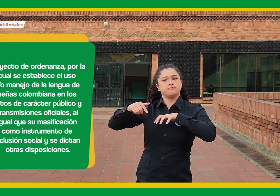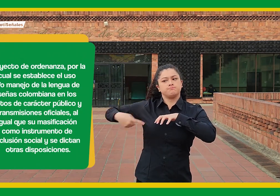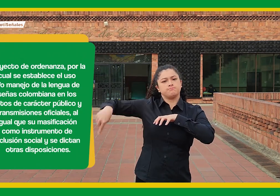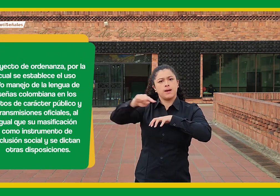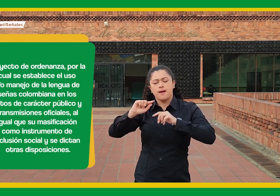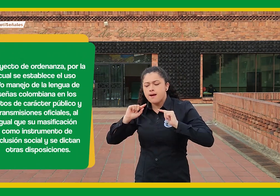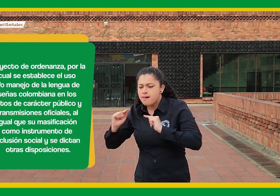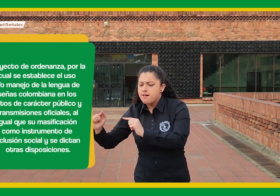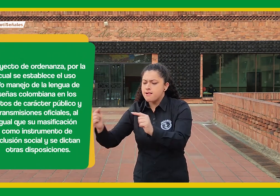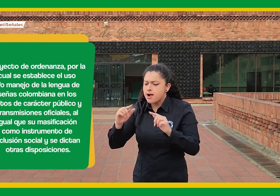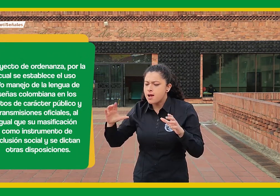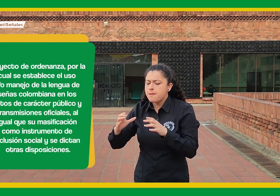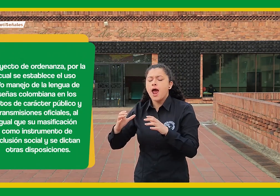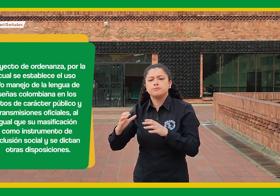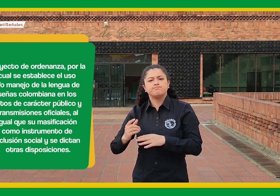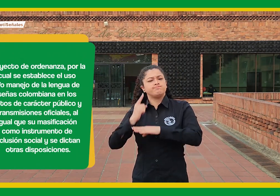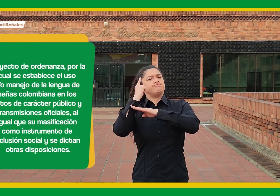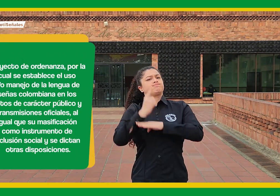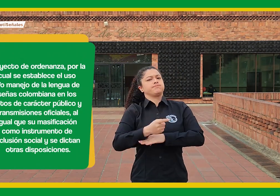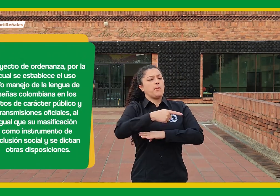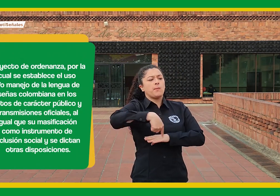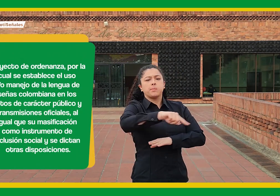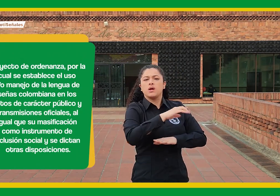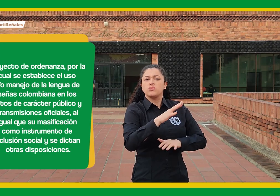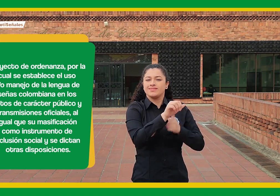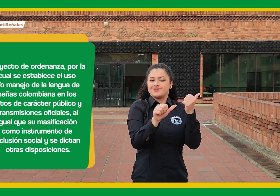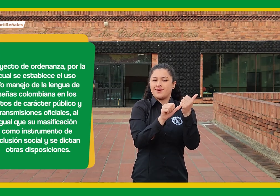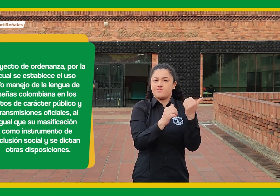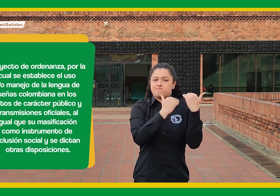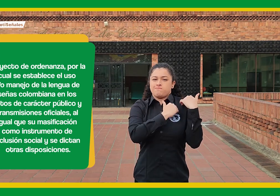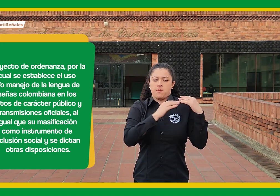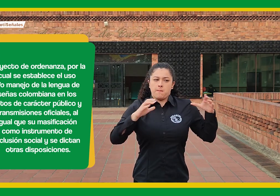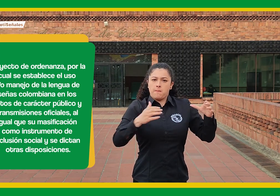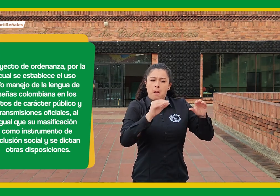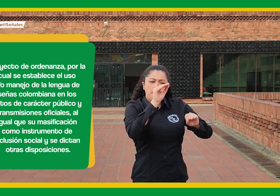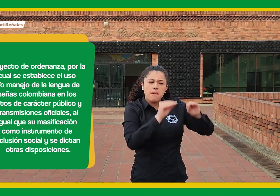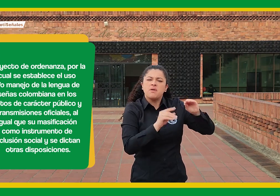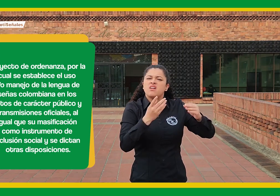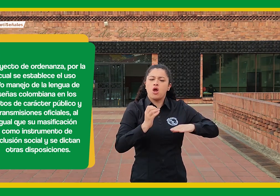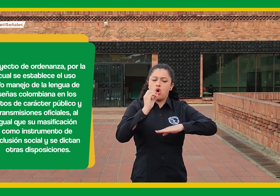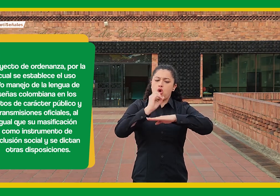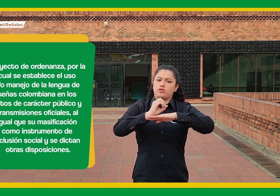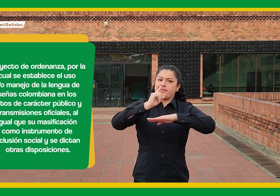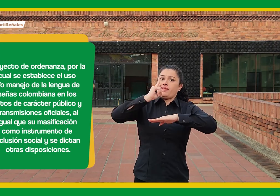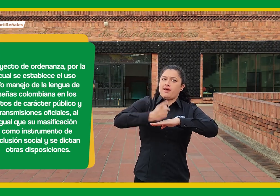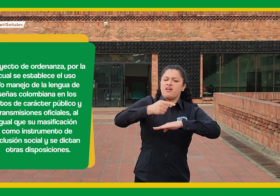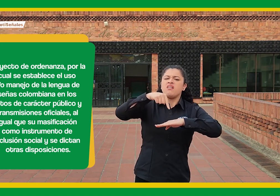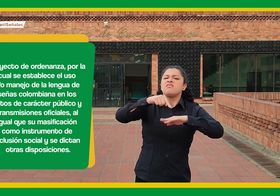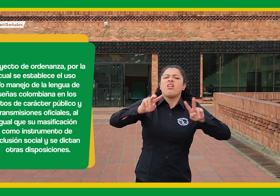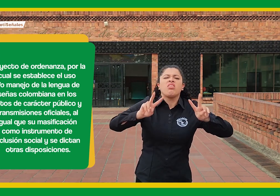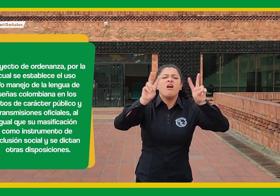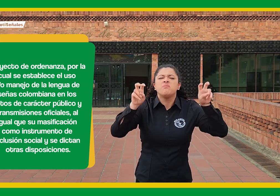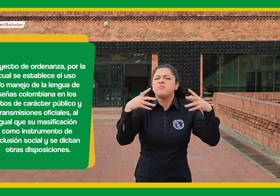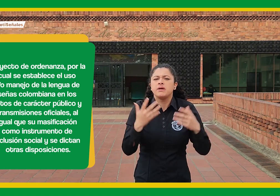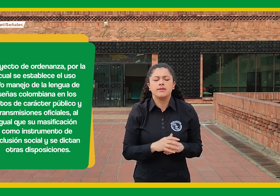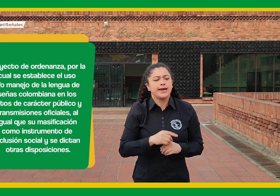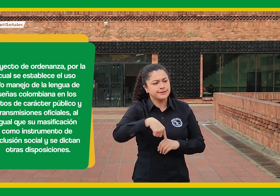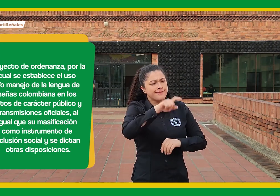en lengua de señas colombiana, por lo que se concreta el proyecto de ordenanza que compele a la gobernación de